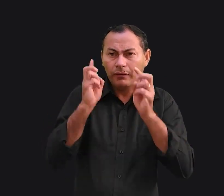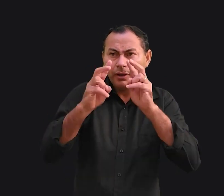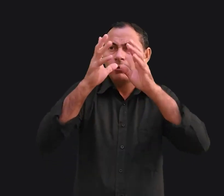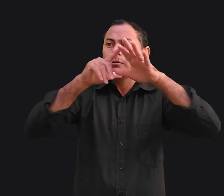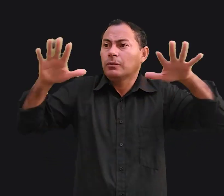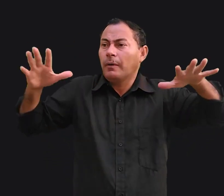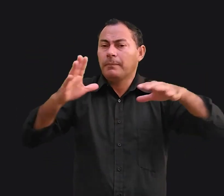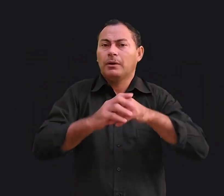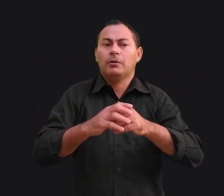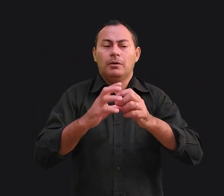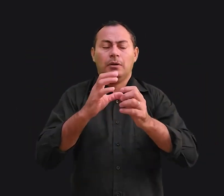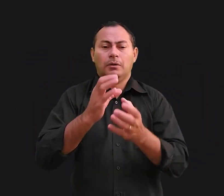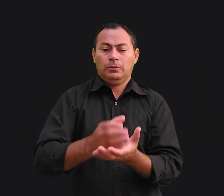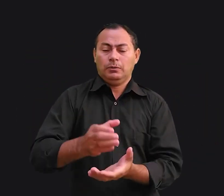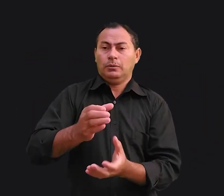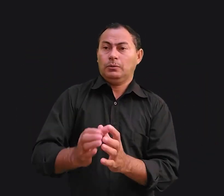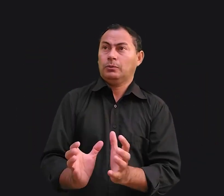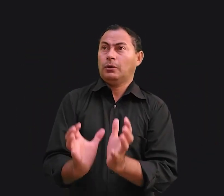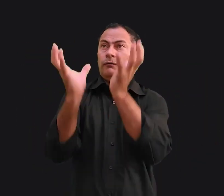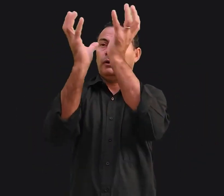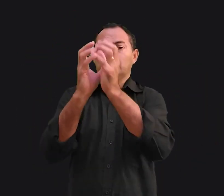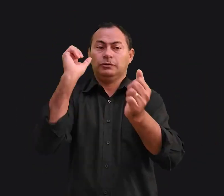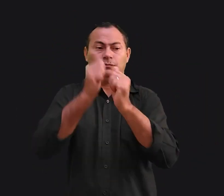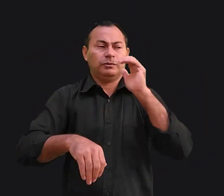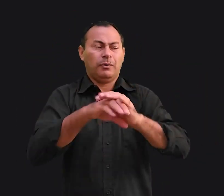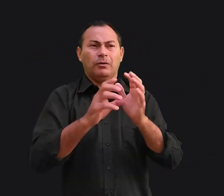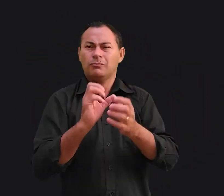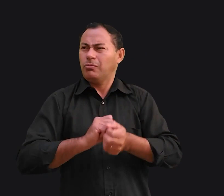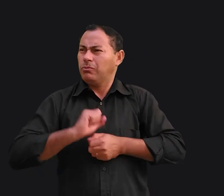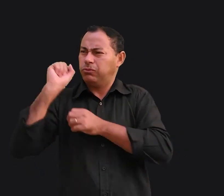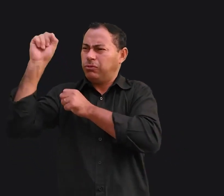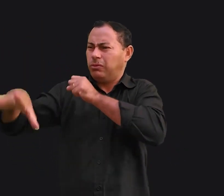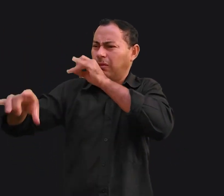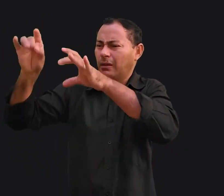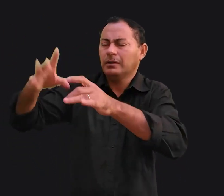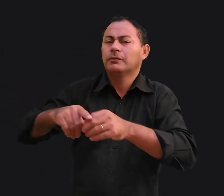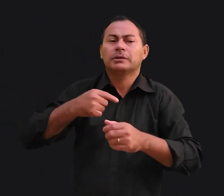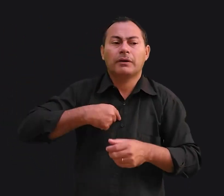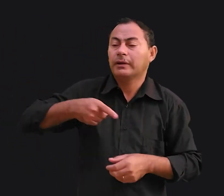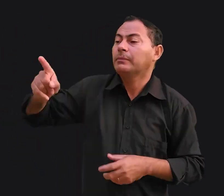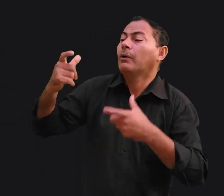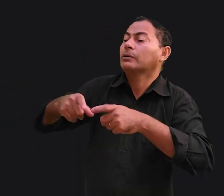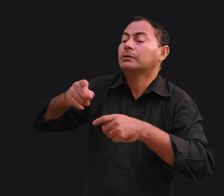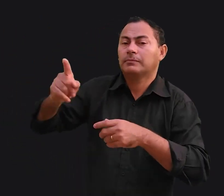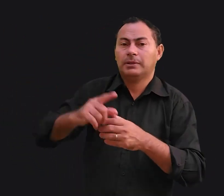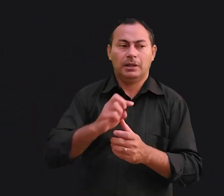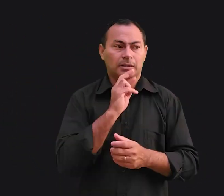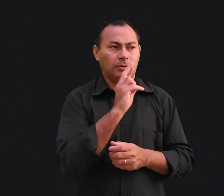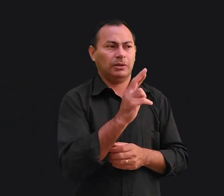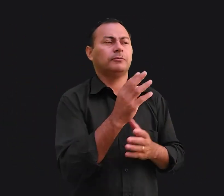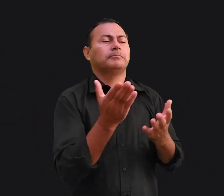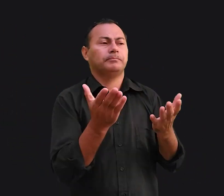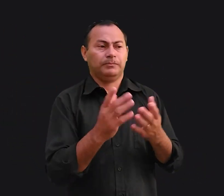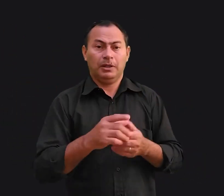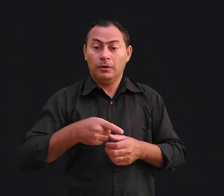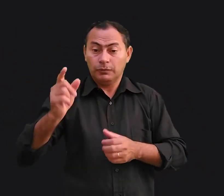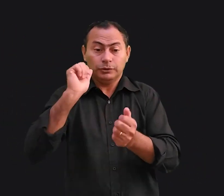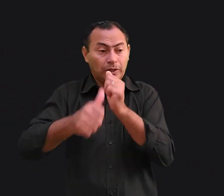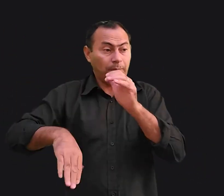saí foi o meu troféu de futebol. E eu perguntei, e para onde você estava indo? Ele respondeu, jogar bola.